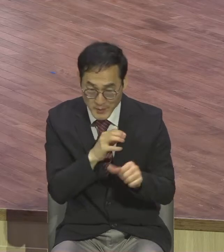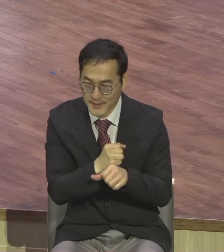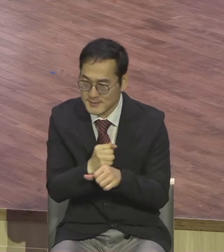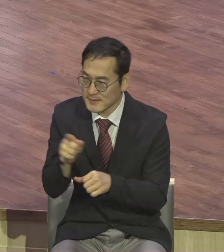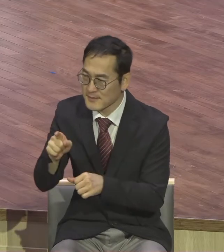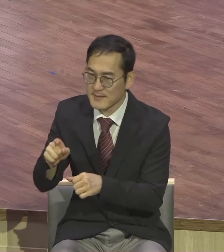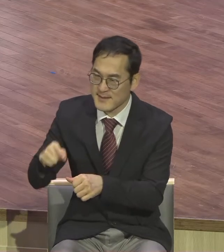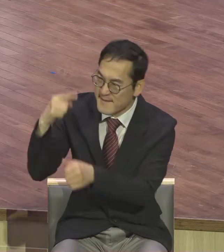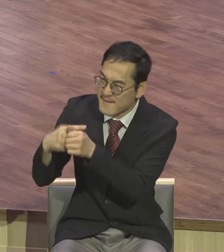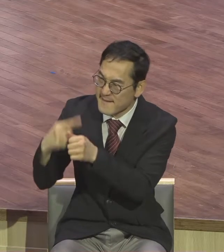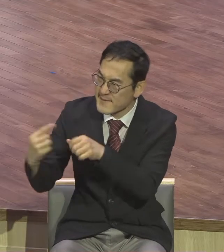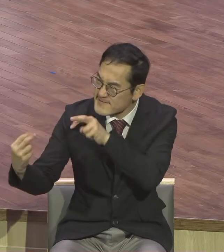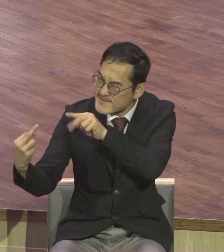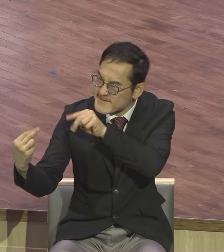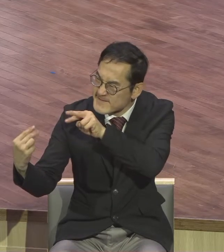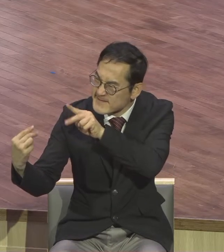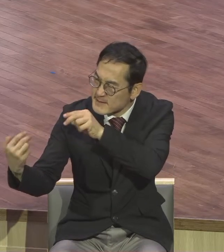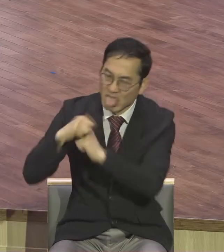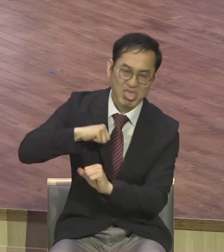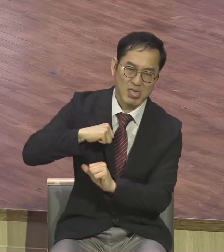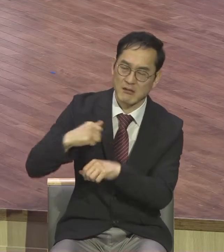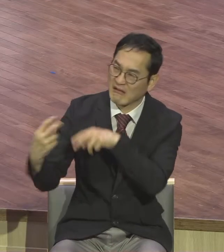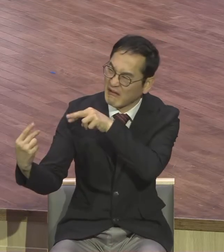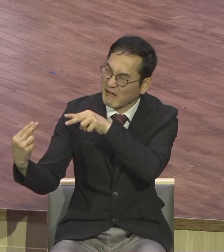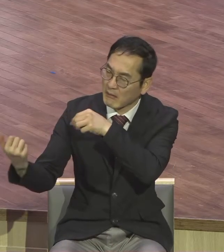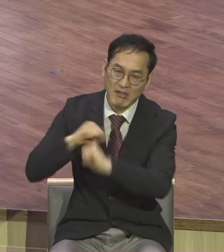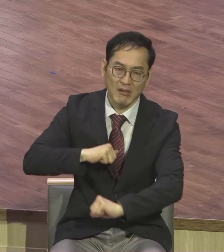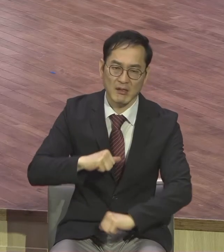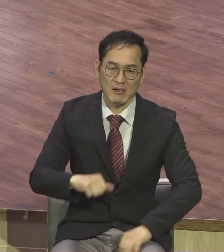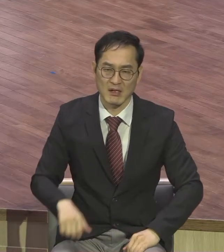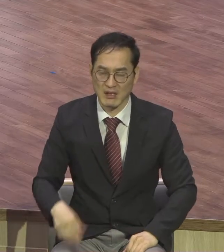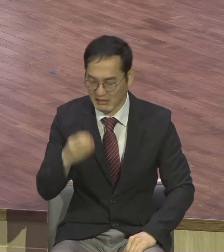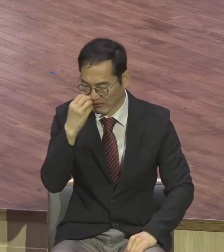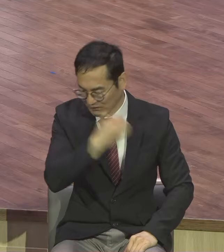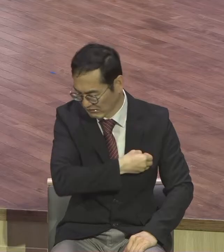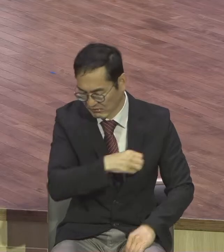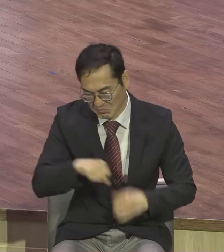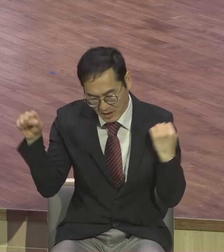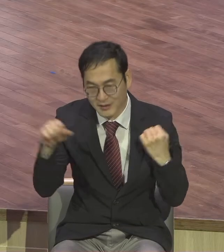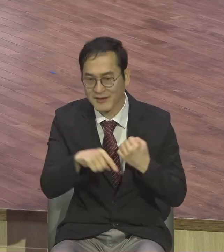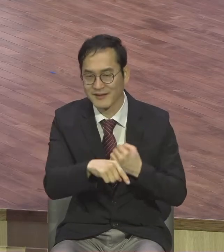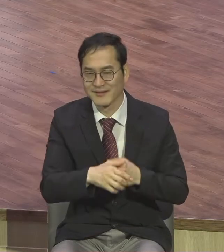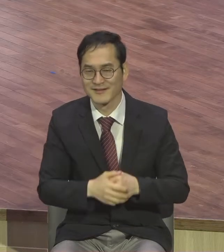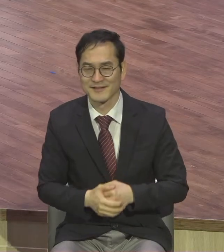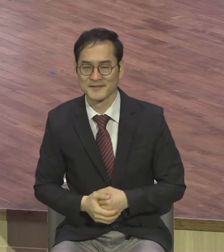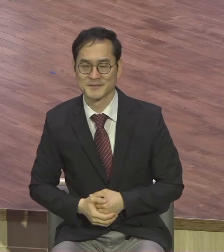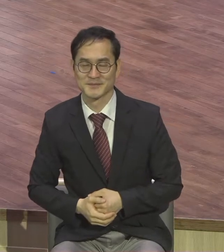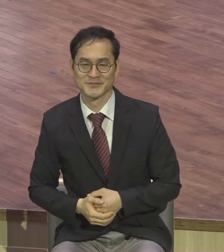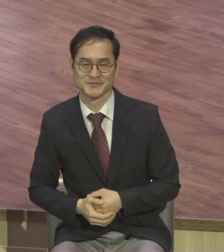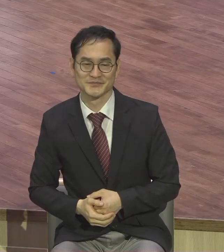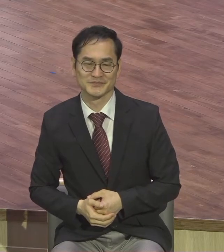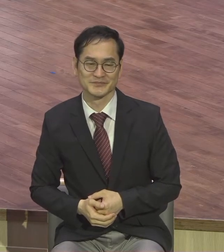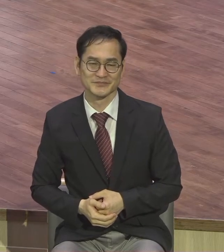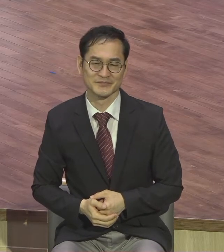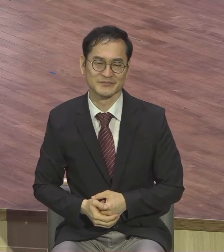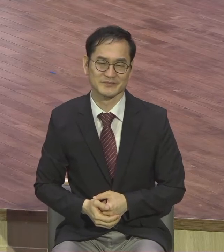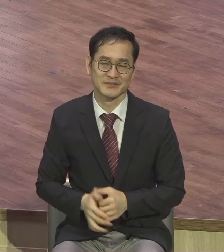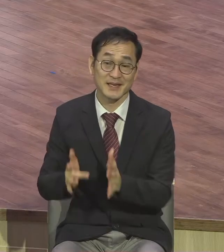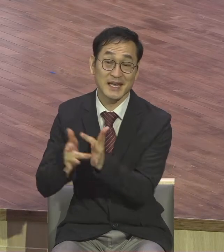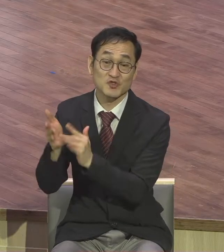아무런 효과가 없었습니다. 예수님께서는 공성의 사역을 시작하시면서 사단의 모든